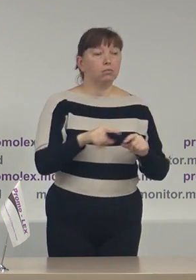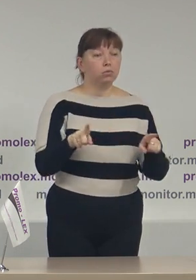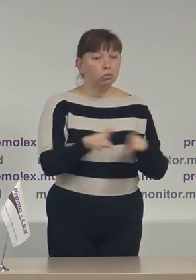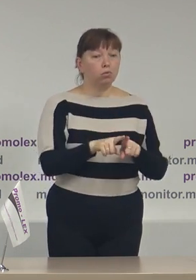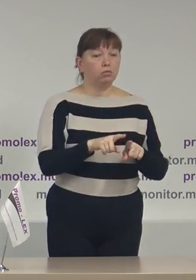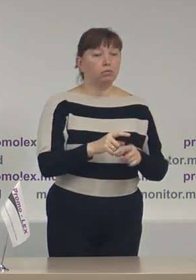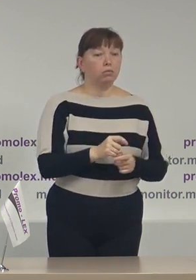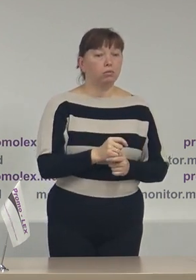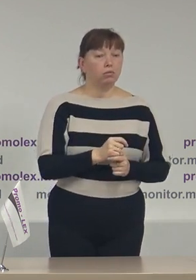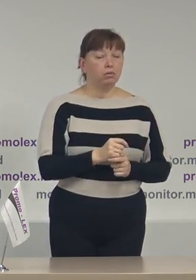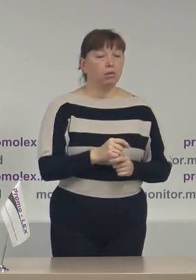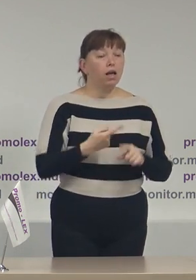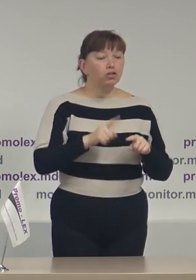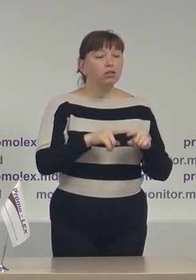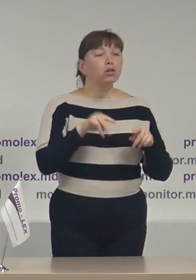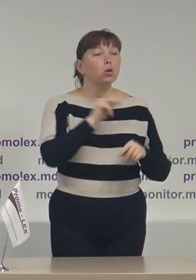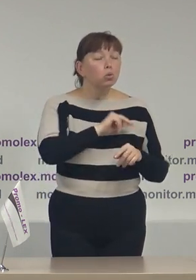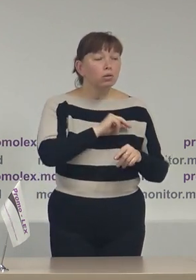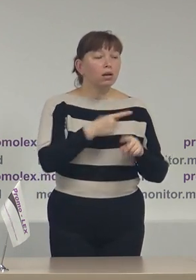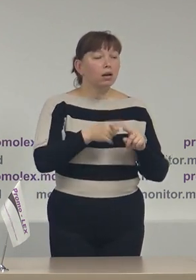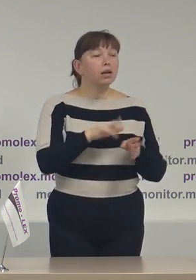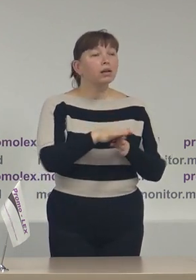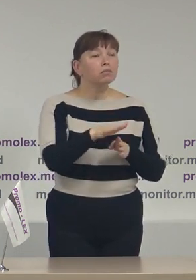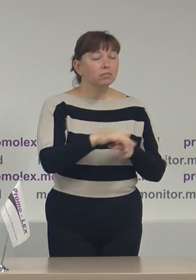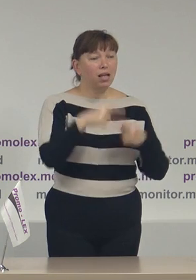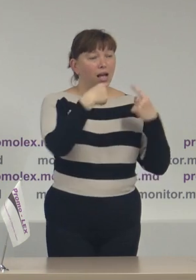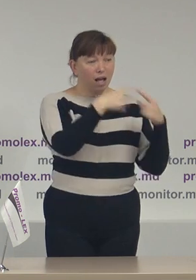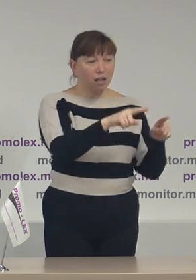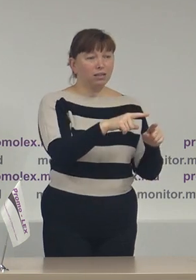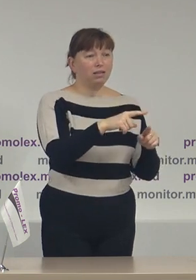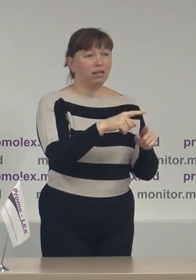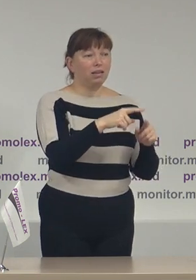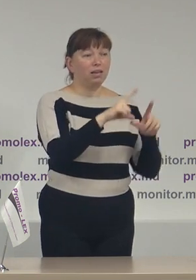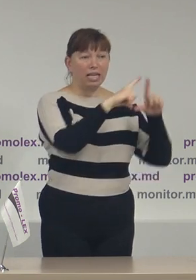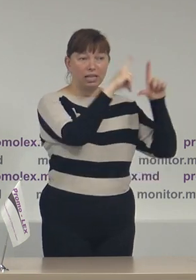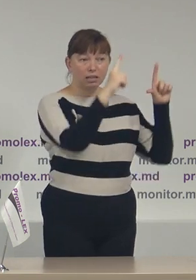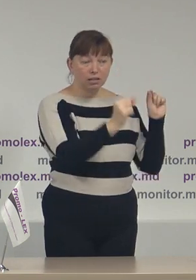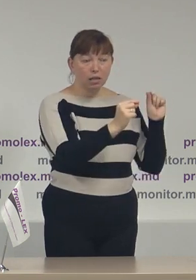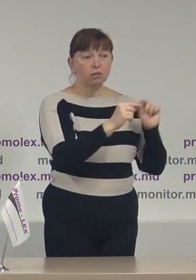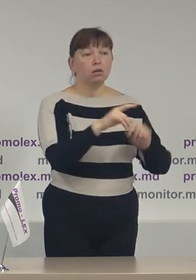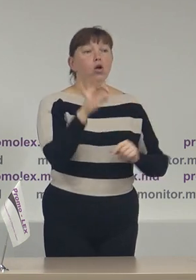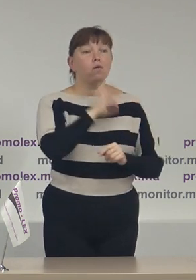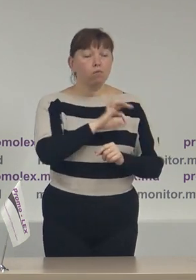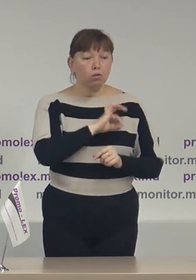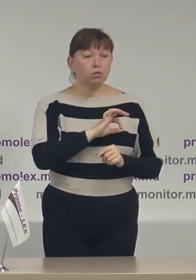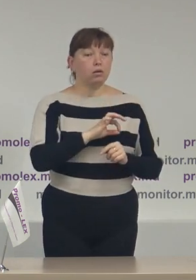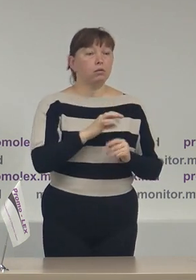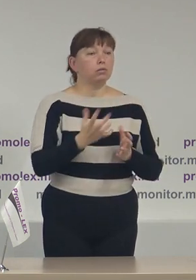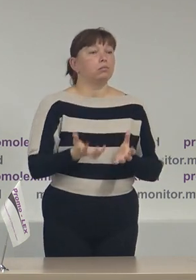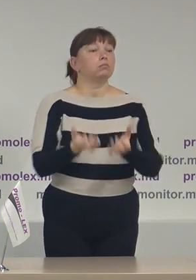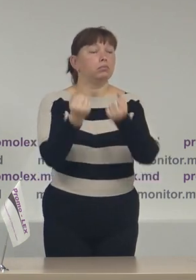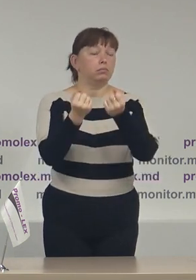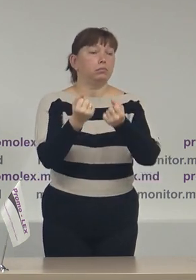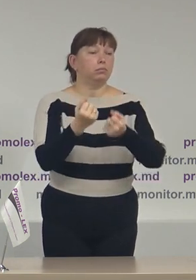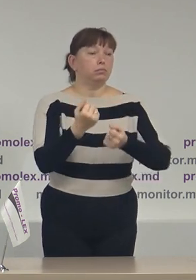lucrări sau activități care sunt realizate de către alte entități, iar candidatul își